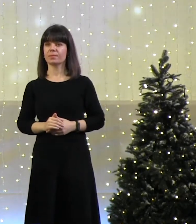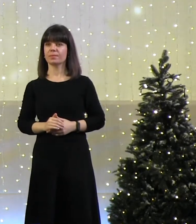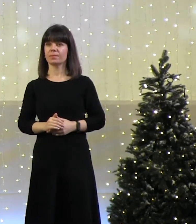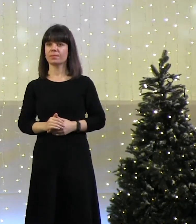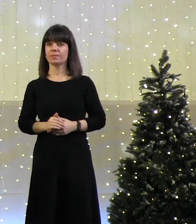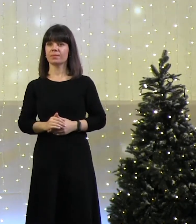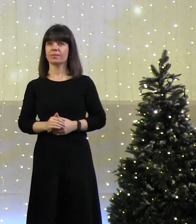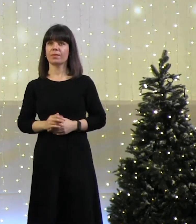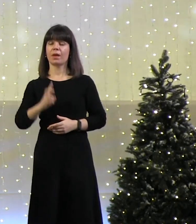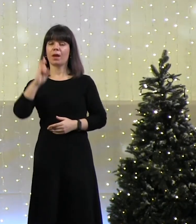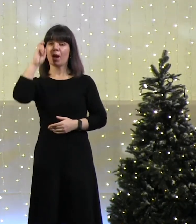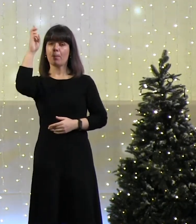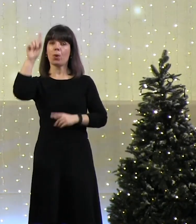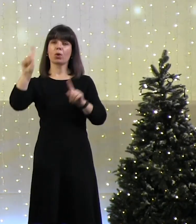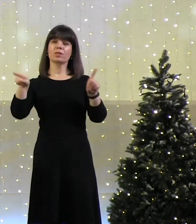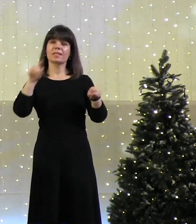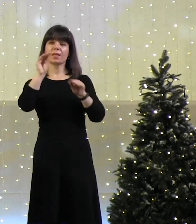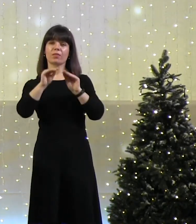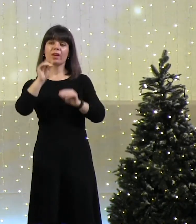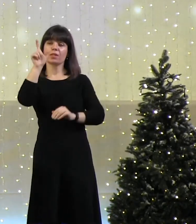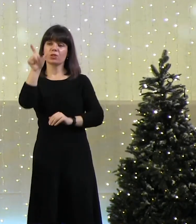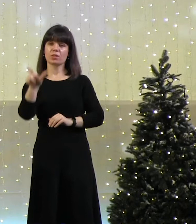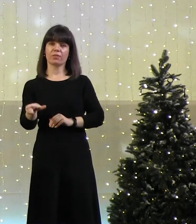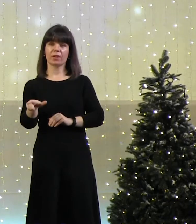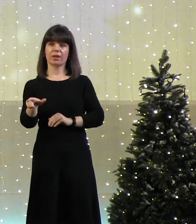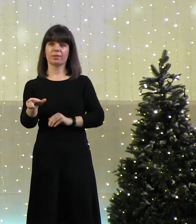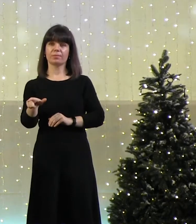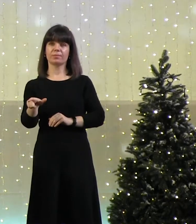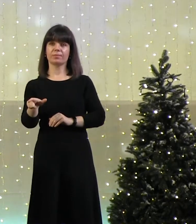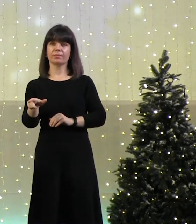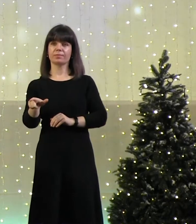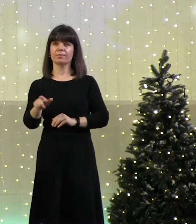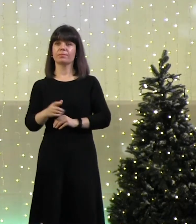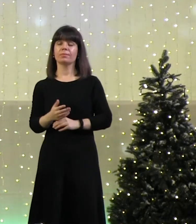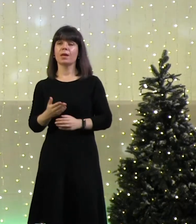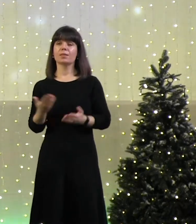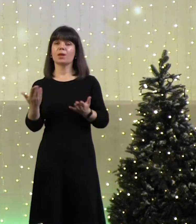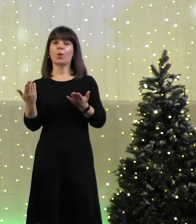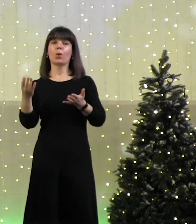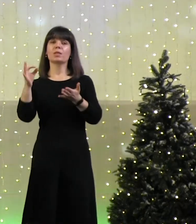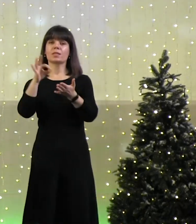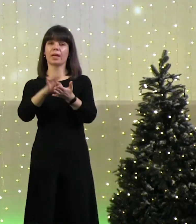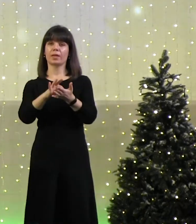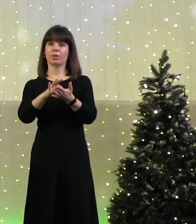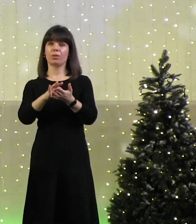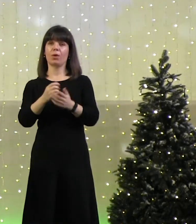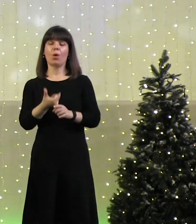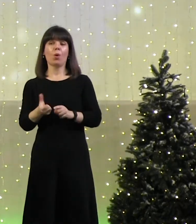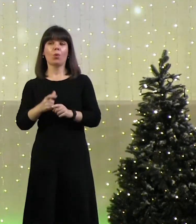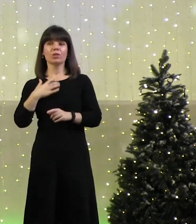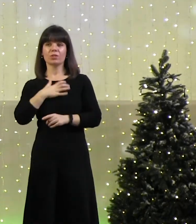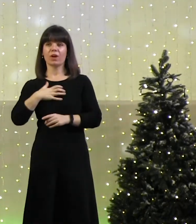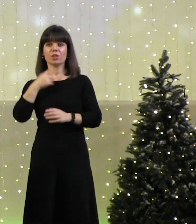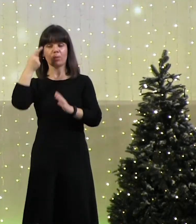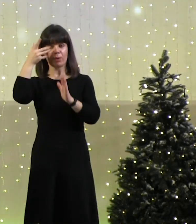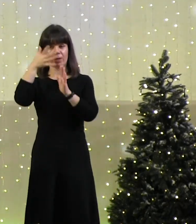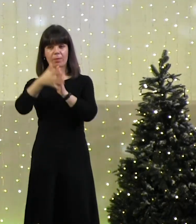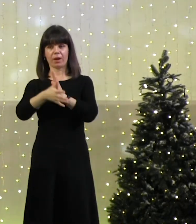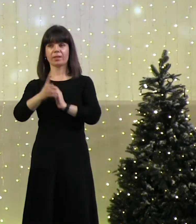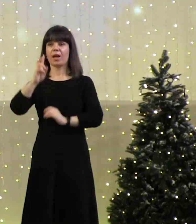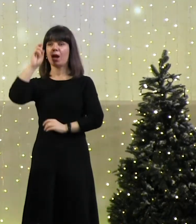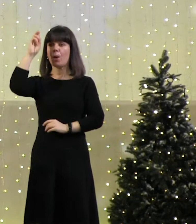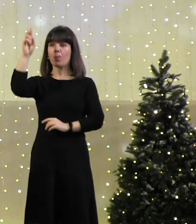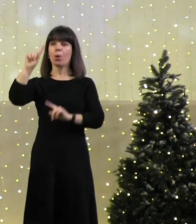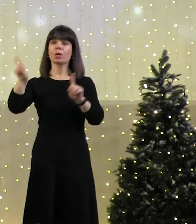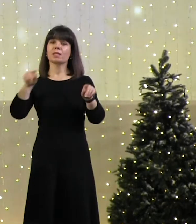Бог сотворил человека с очень конкретной целью. Это очень важно понимать. Бог сотворил